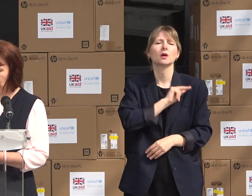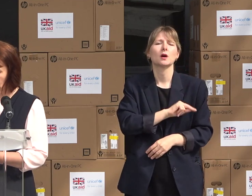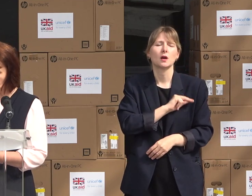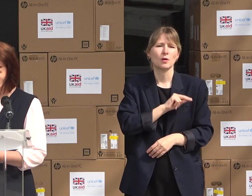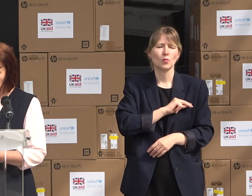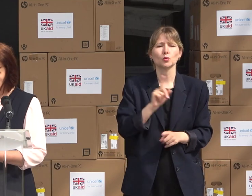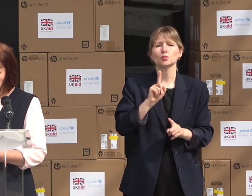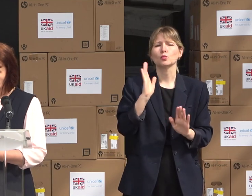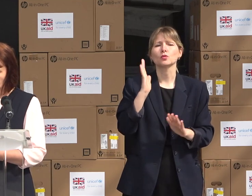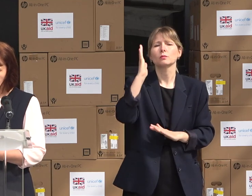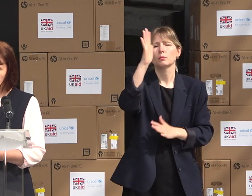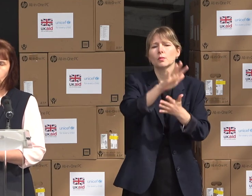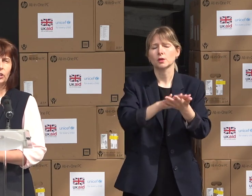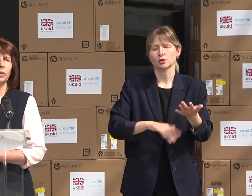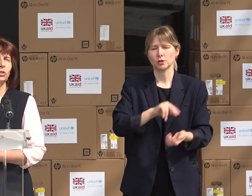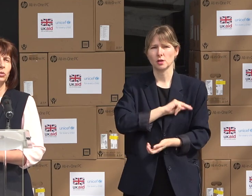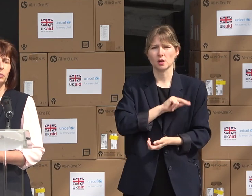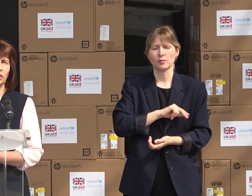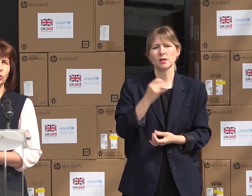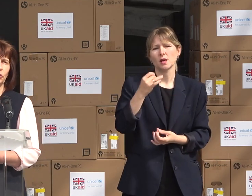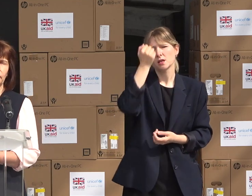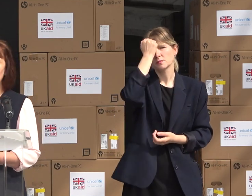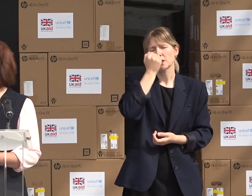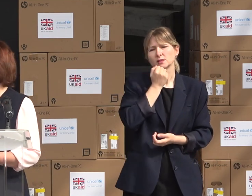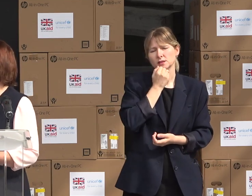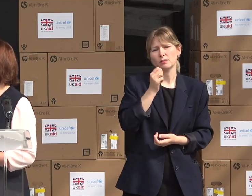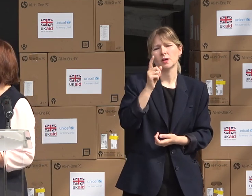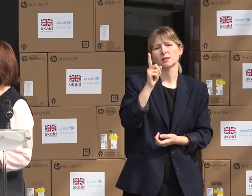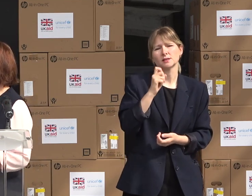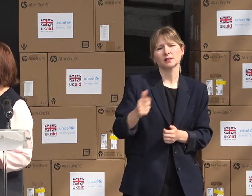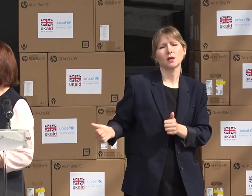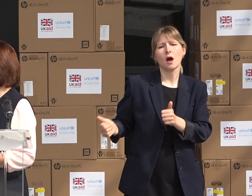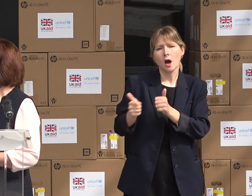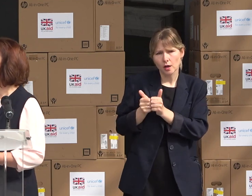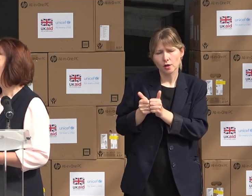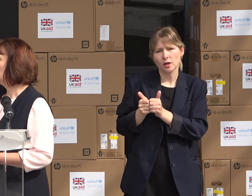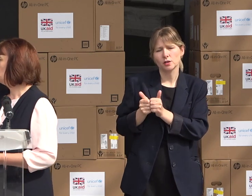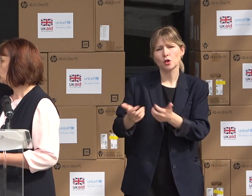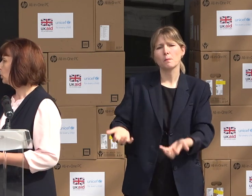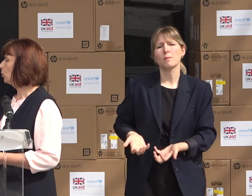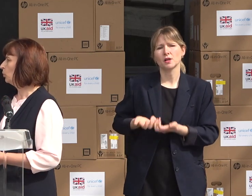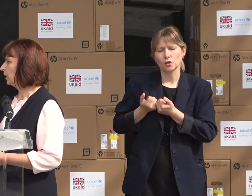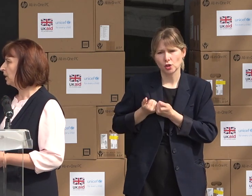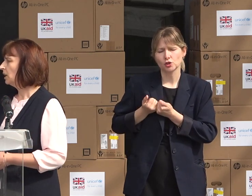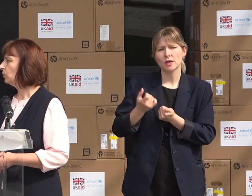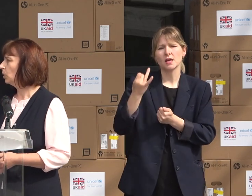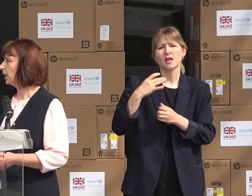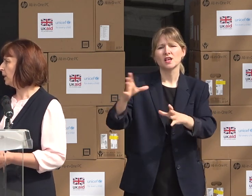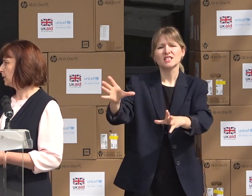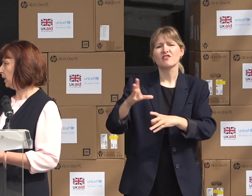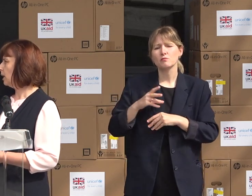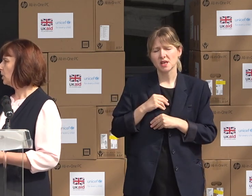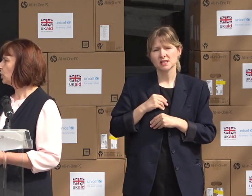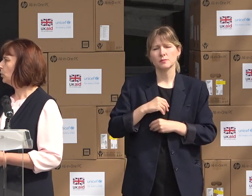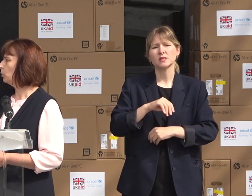obține în teritorii. Și vă mulțumim din suflet că ne sunteți alături și cu eforturi comune vom